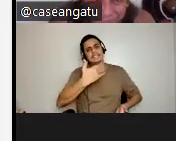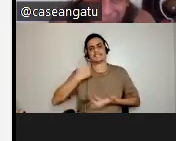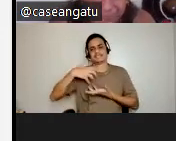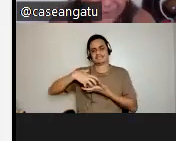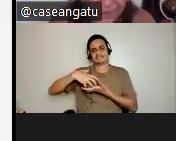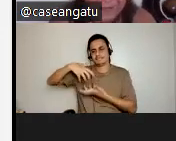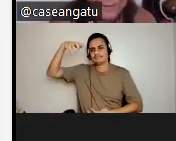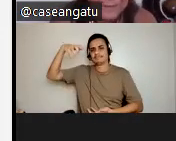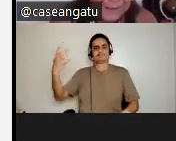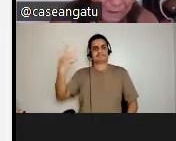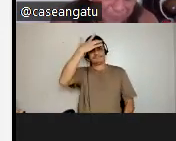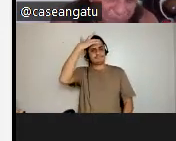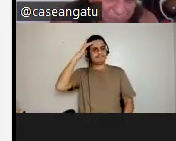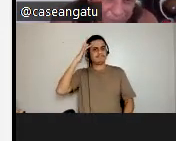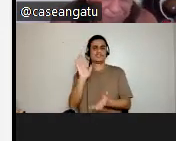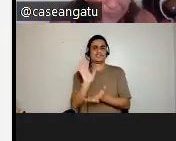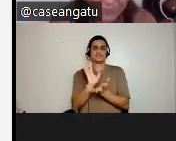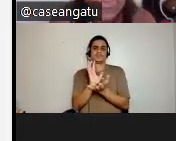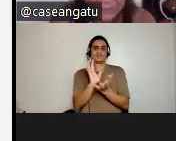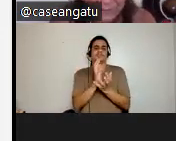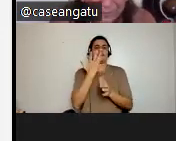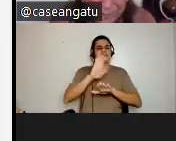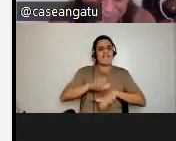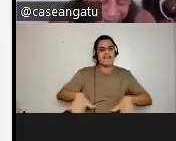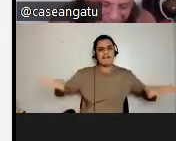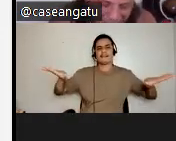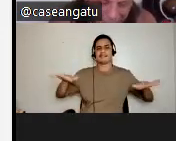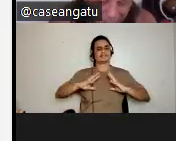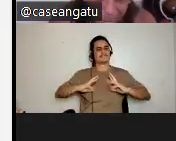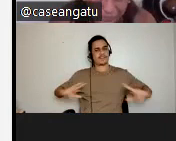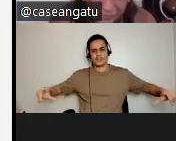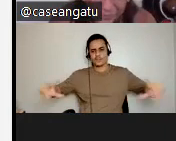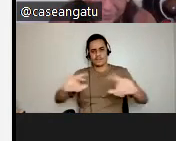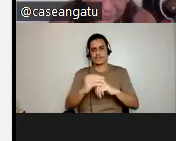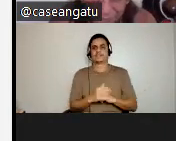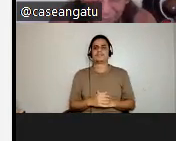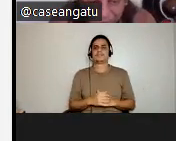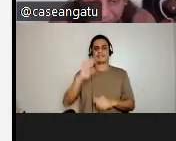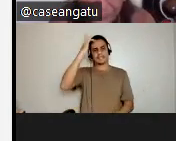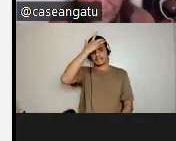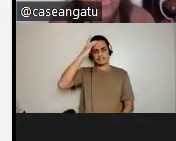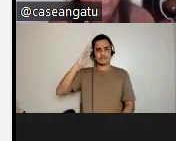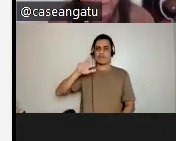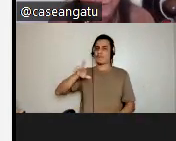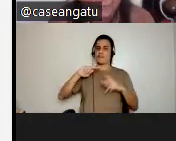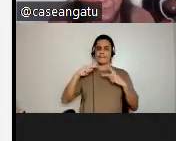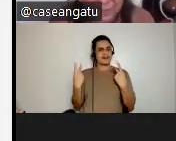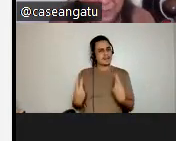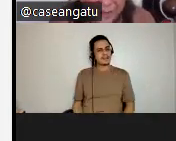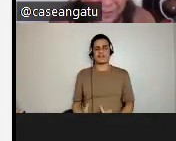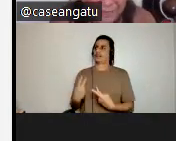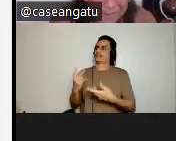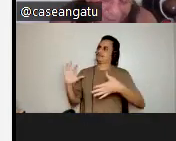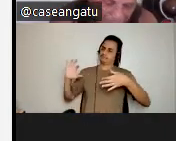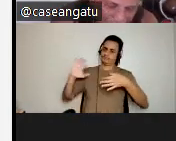aos nossos morobixava, aos curumins, aos cunhatãs, aos seres não humanos, que compõem a natureza